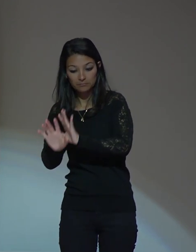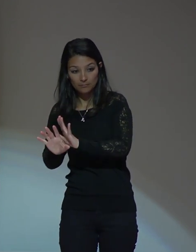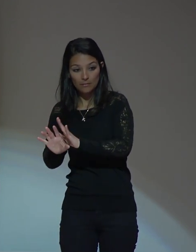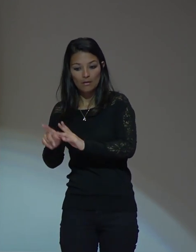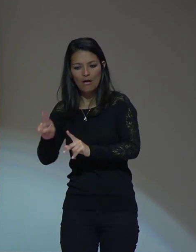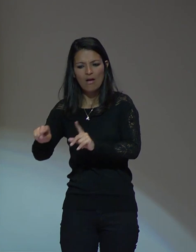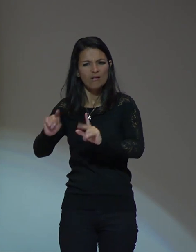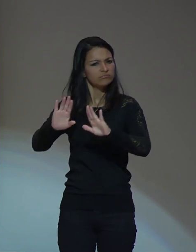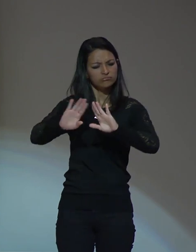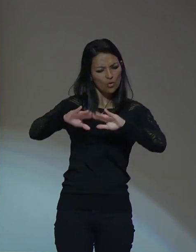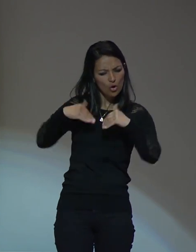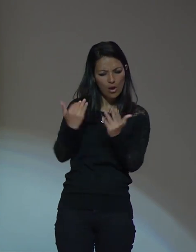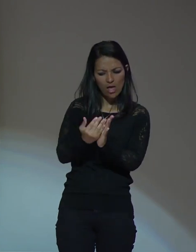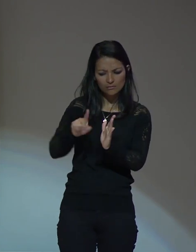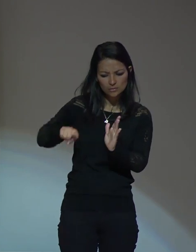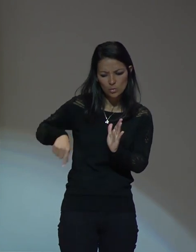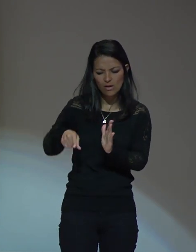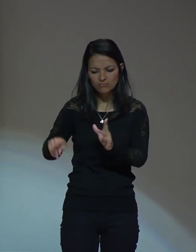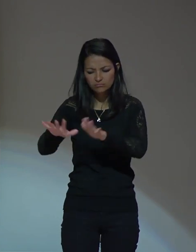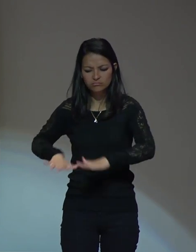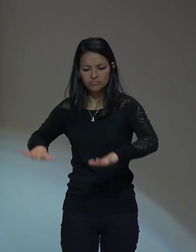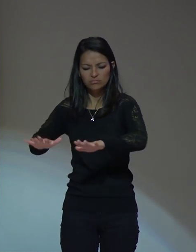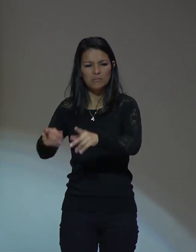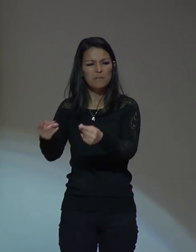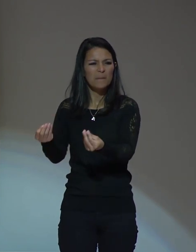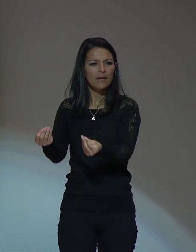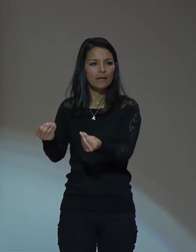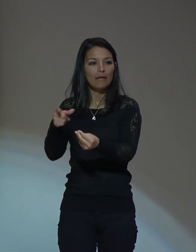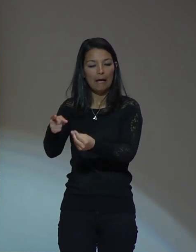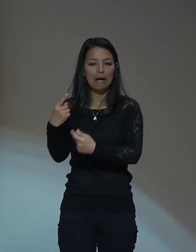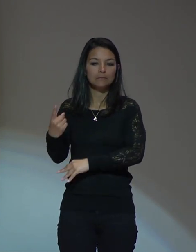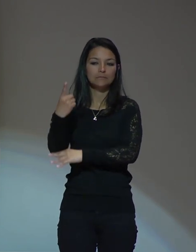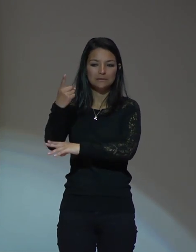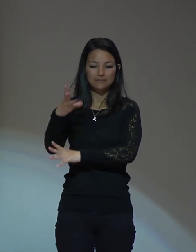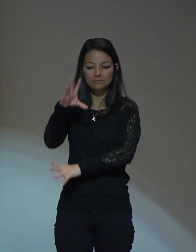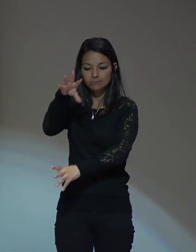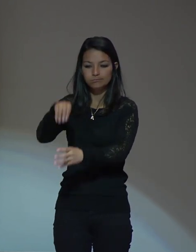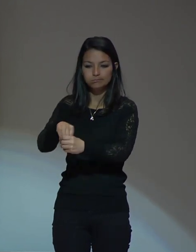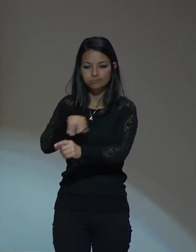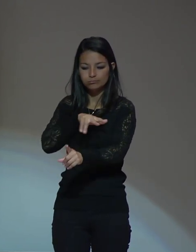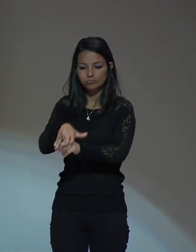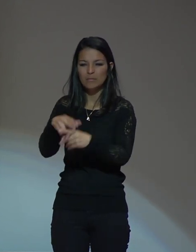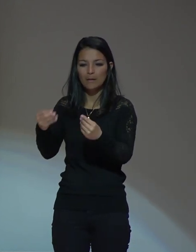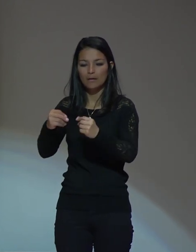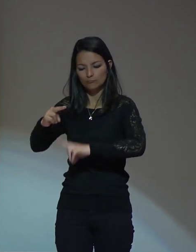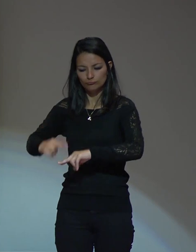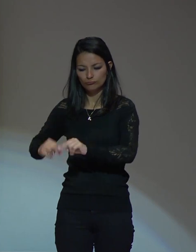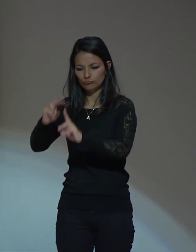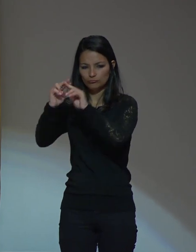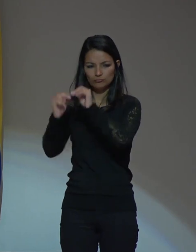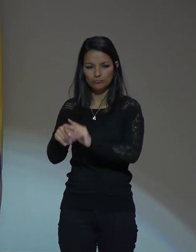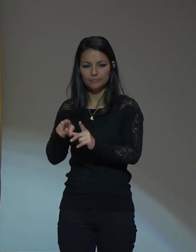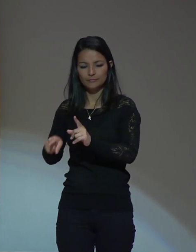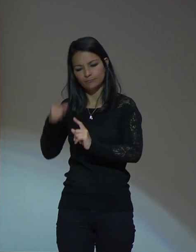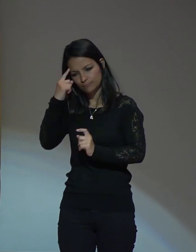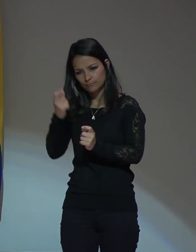escuelas son sitios políticos involucrados en la construcción y control de discursos,